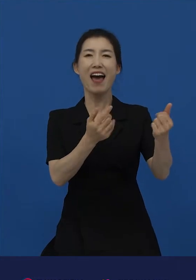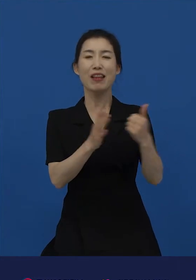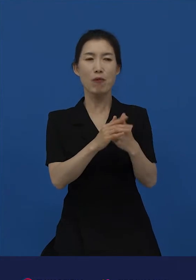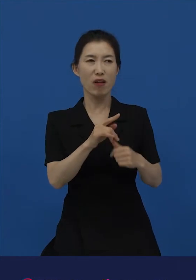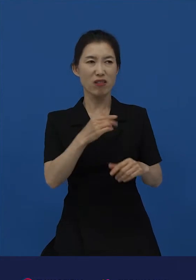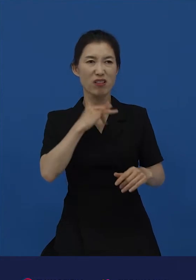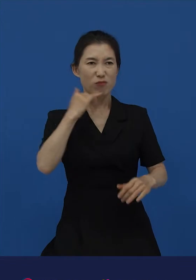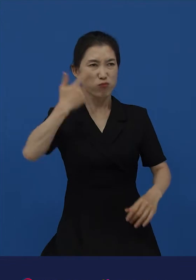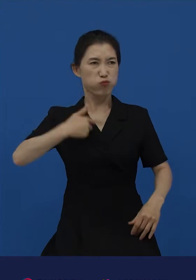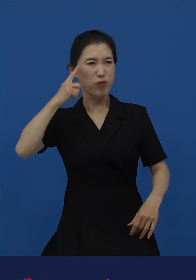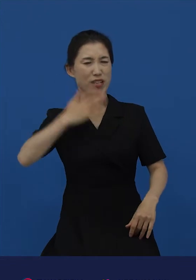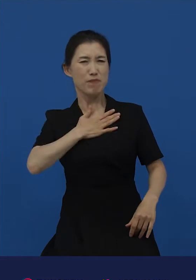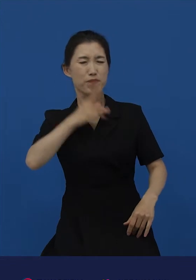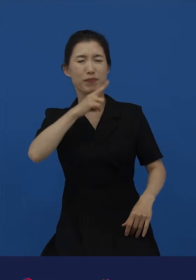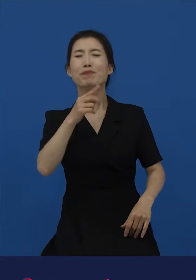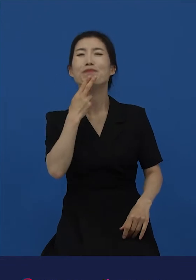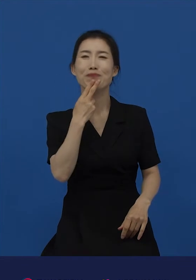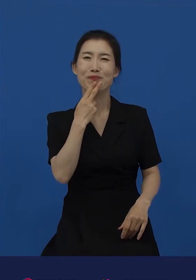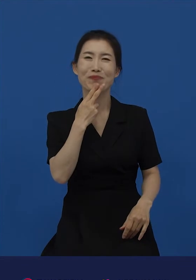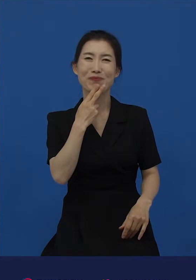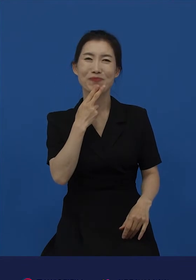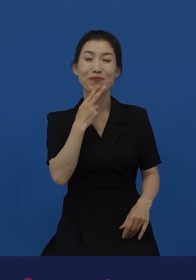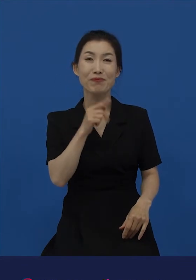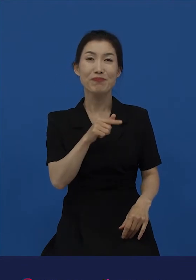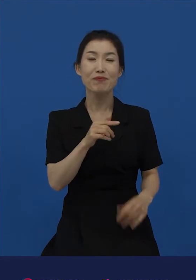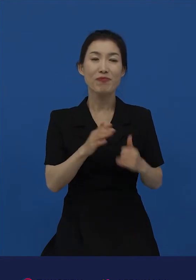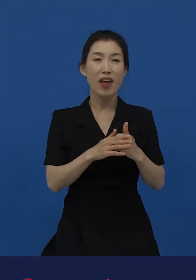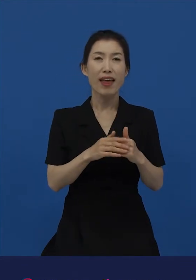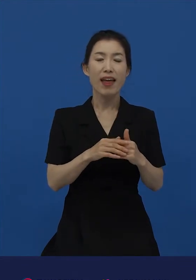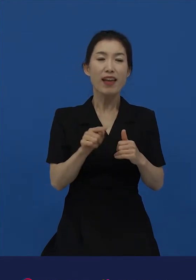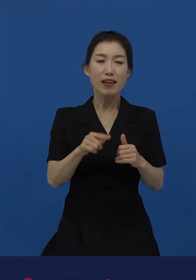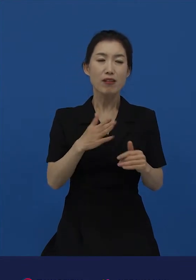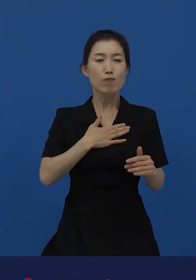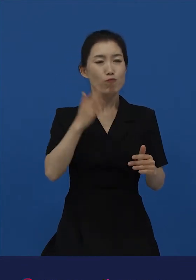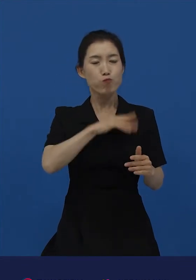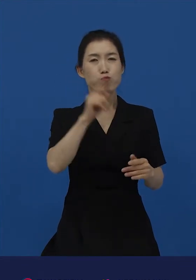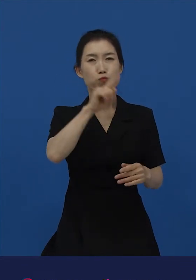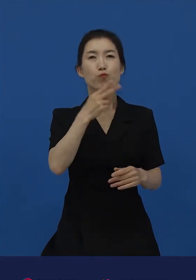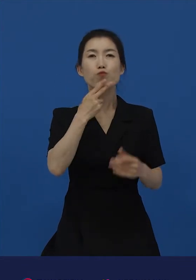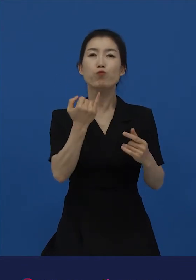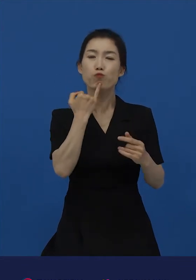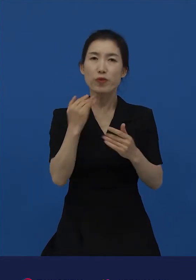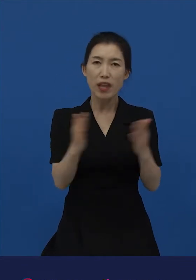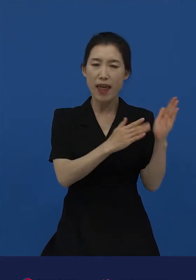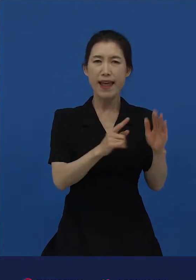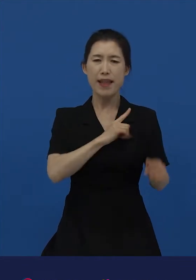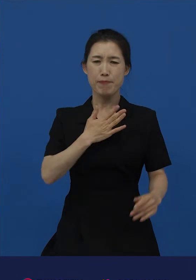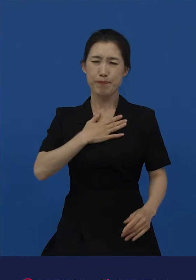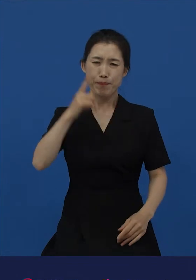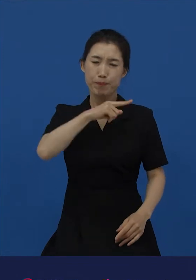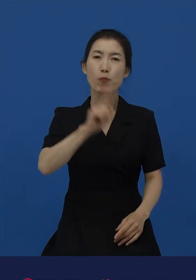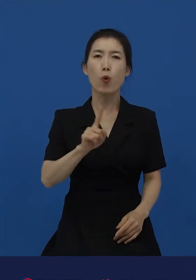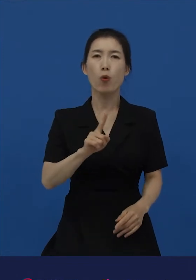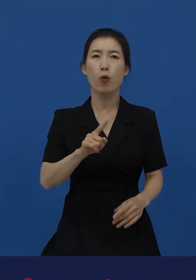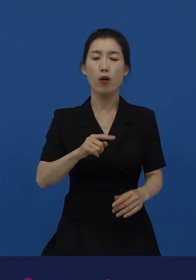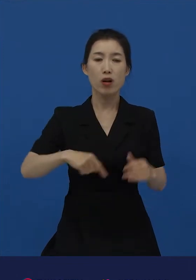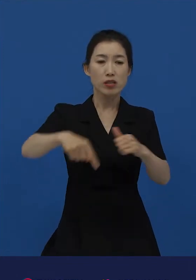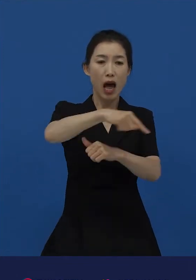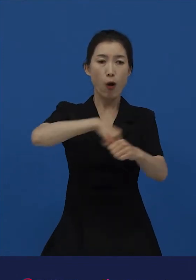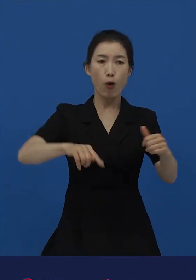이상하게 여기지 않습니다. 나이를 묻는 시점이 가장 불쾌한 것은 맥락 없이 갑자기 다짜고짜